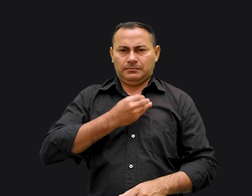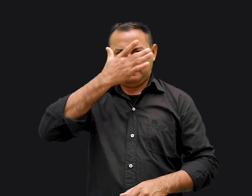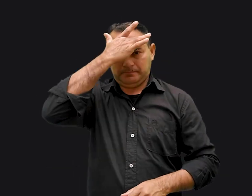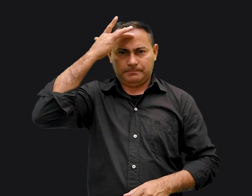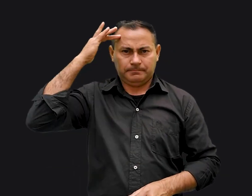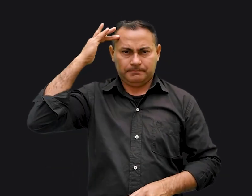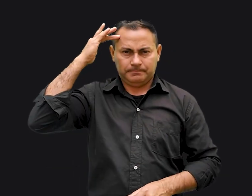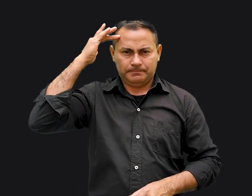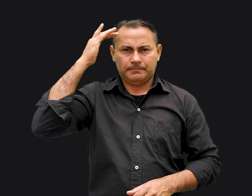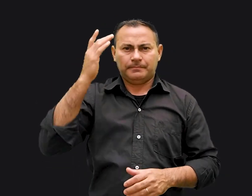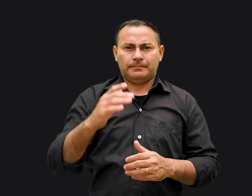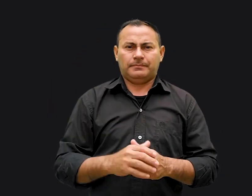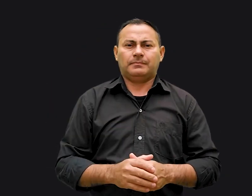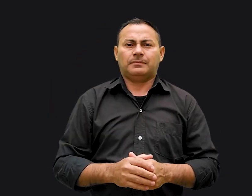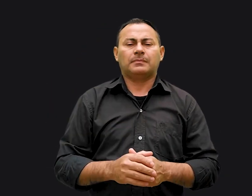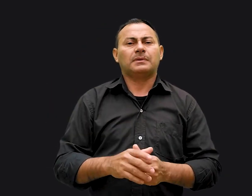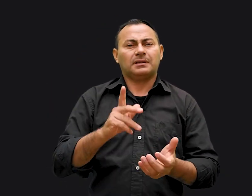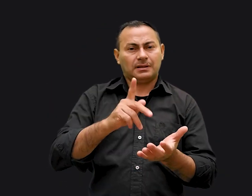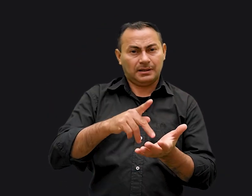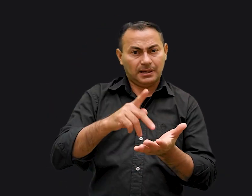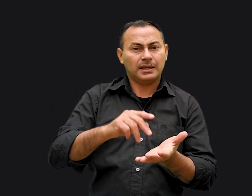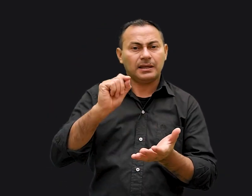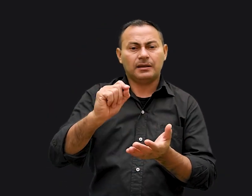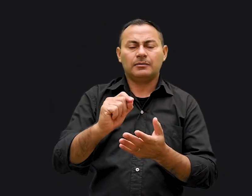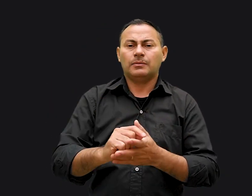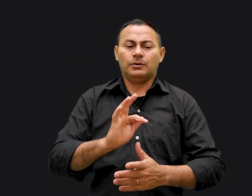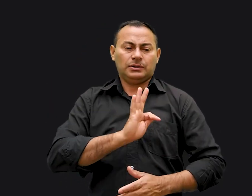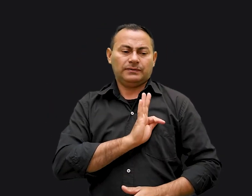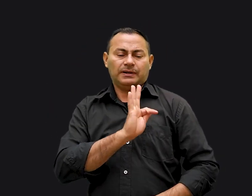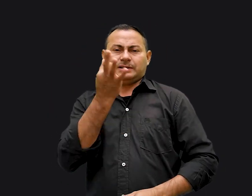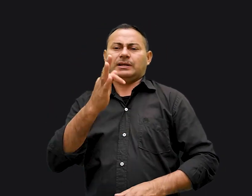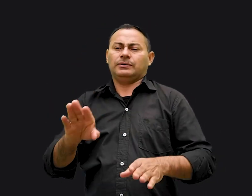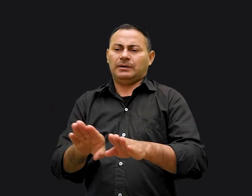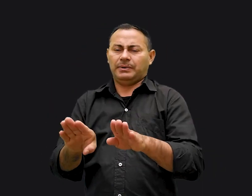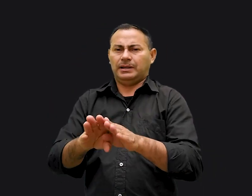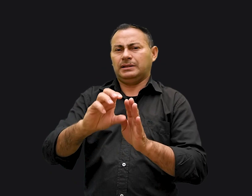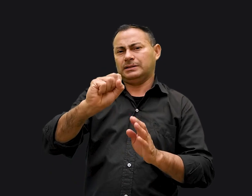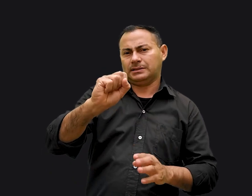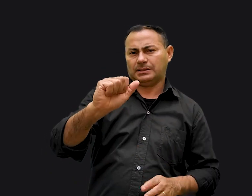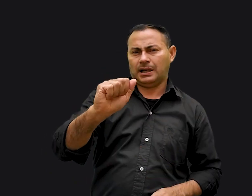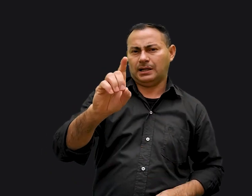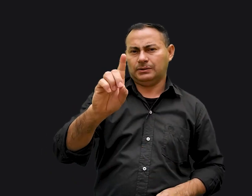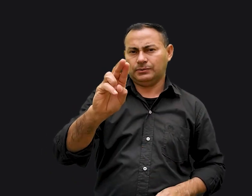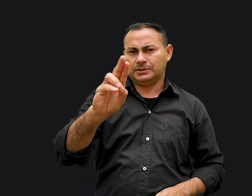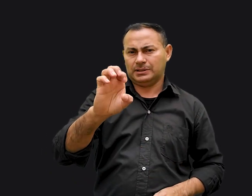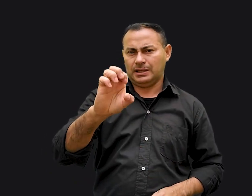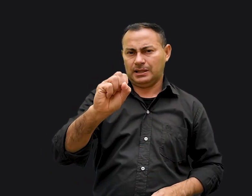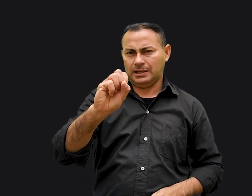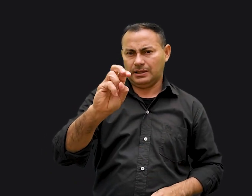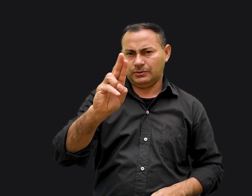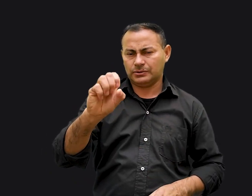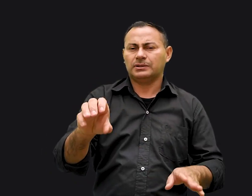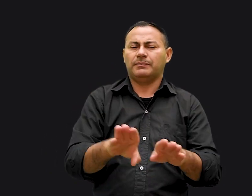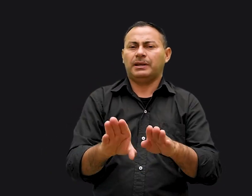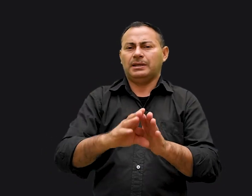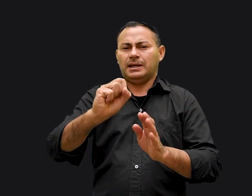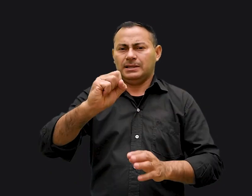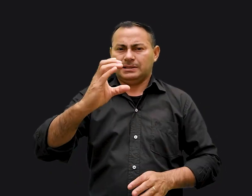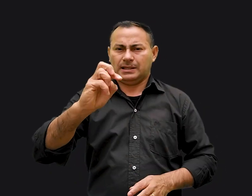das pessoas. Fato é que os fariseus, saduceus, escribas não fizeram isso. Eles legalisticamente